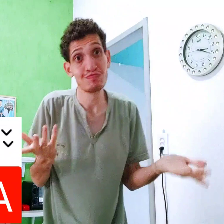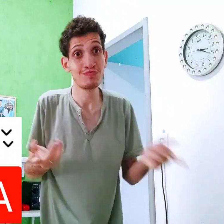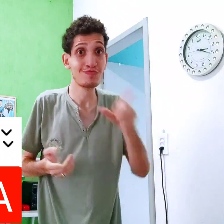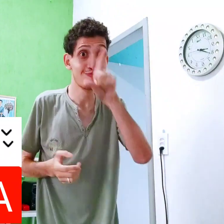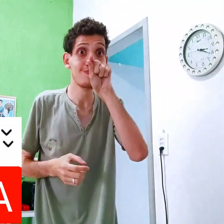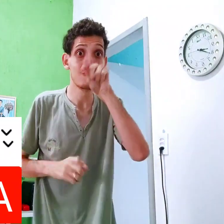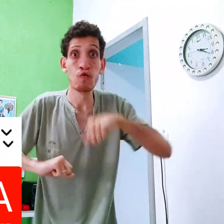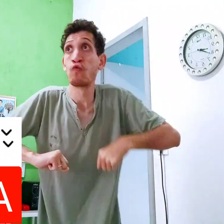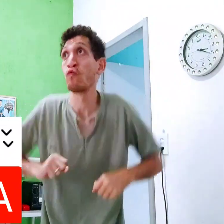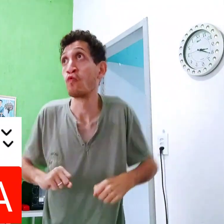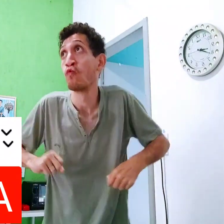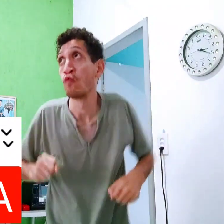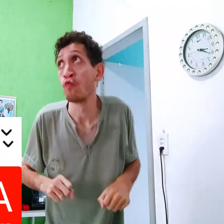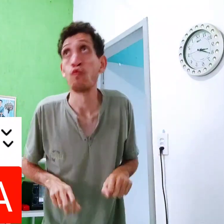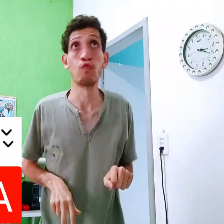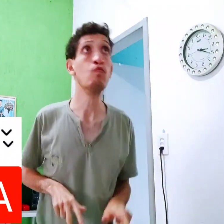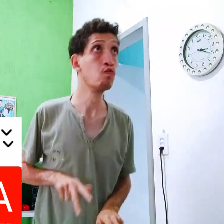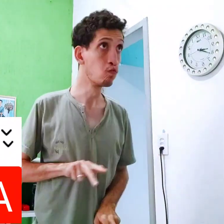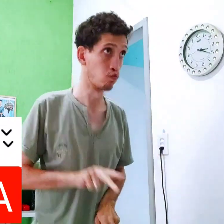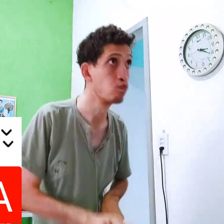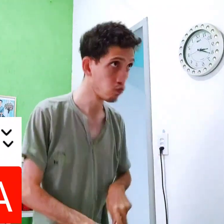Ou Uma galinha